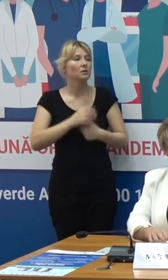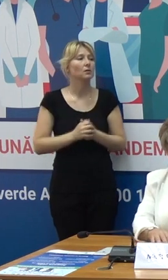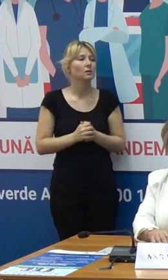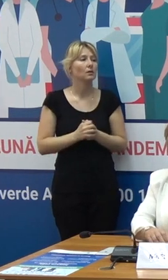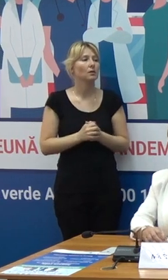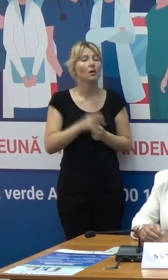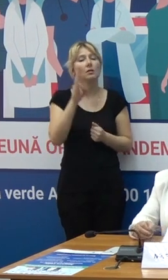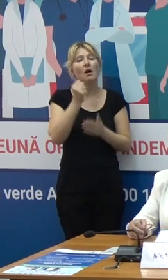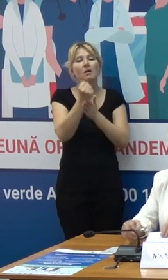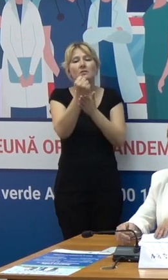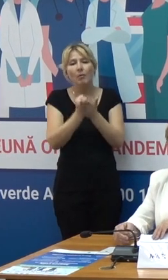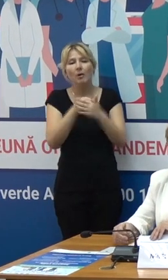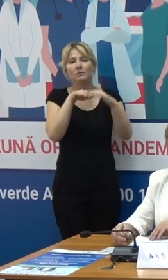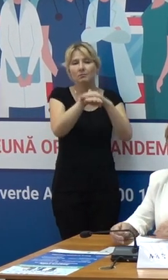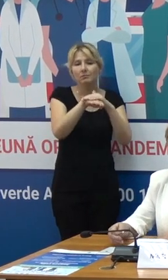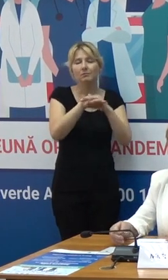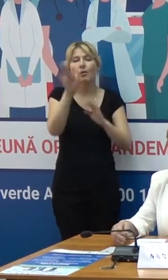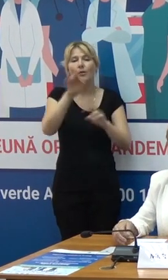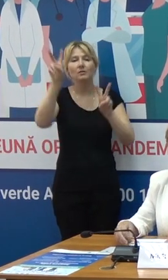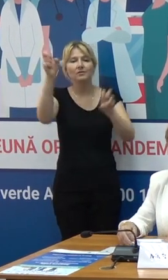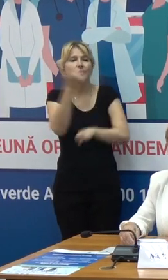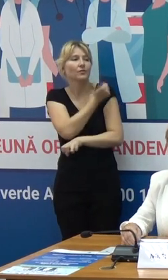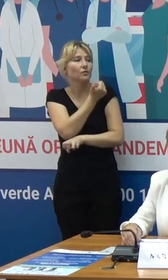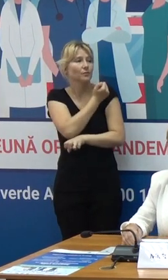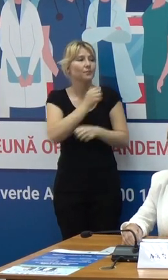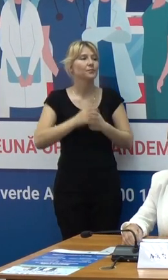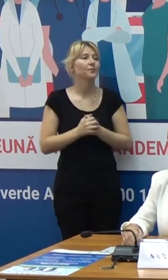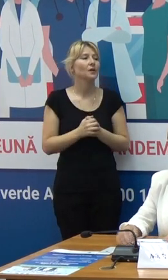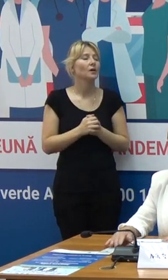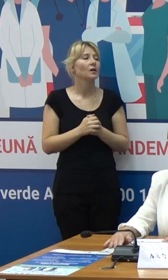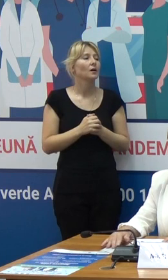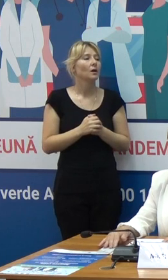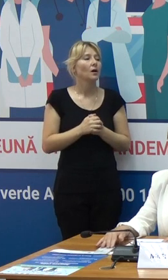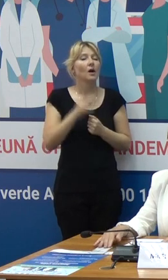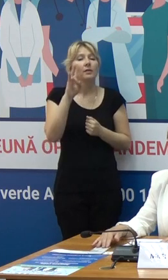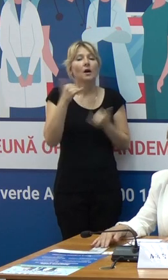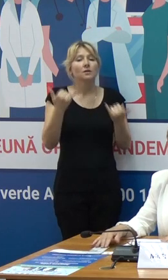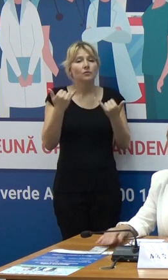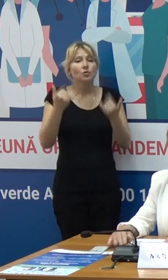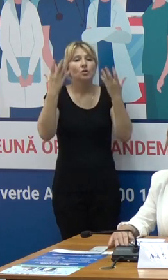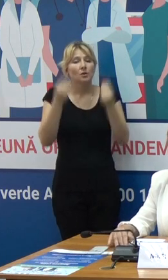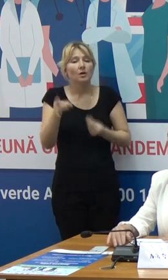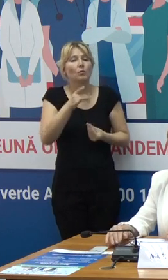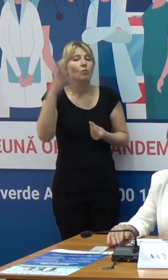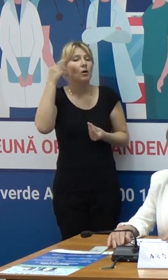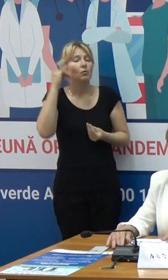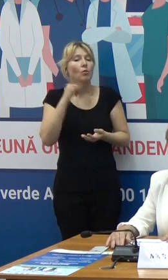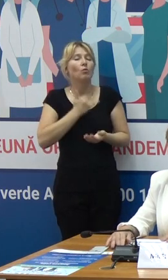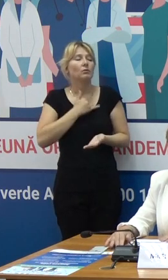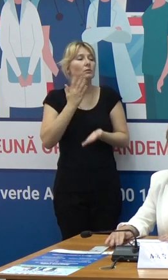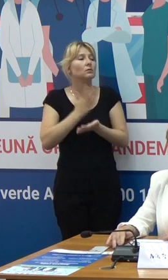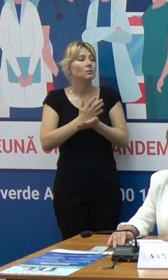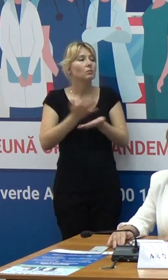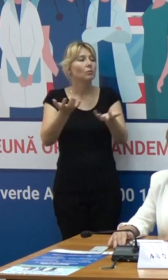la stocurile de vaccin recepționate de țară. Deci, până la moment, Republica Moldova a recepționat